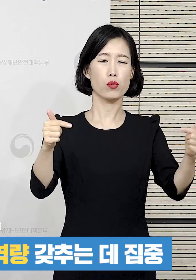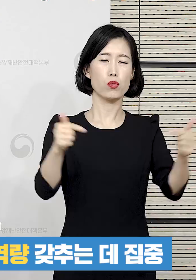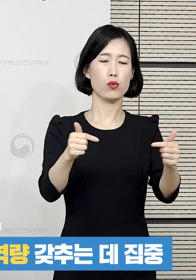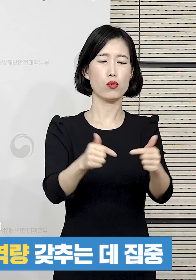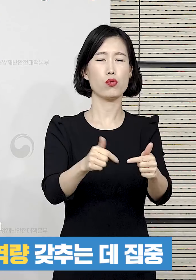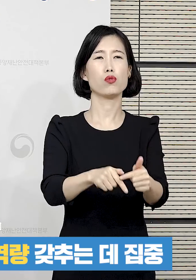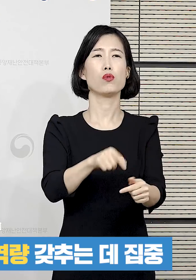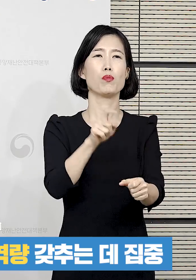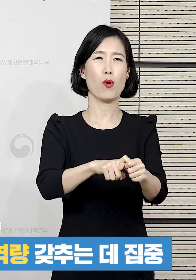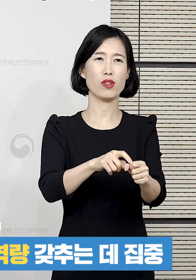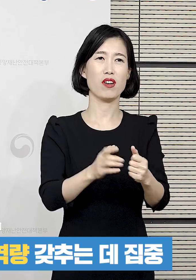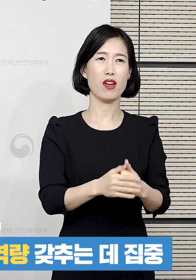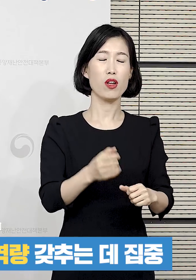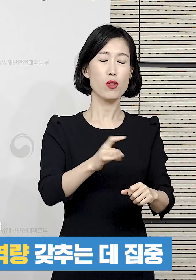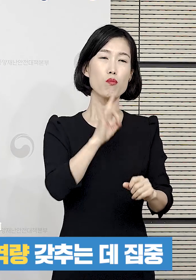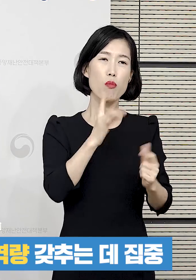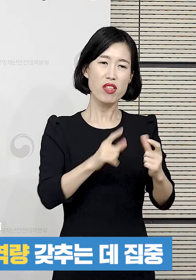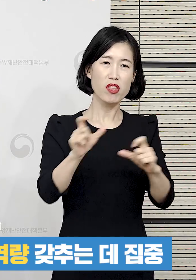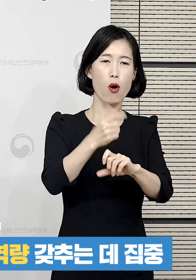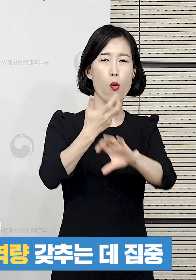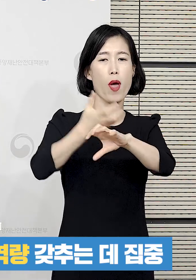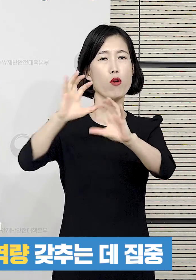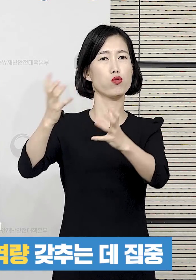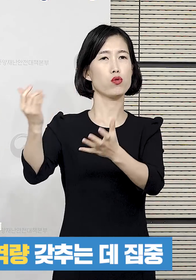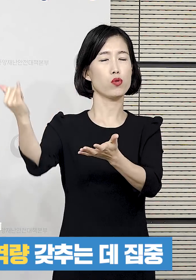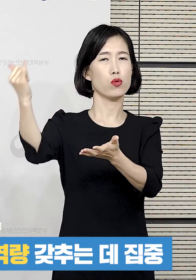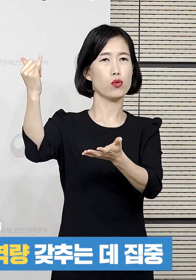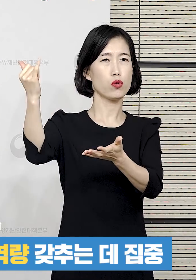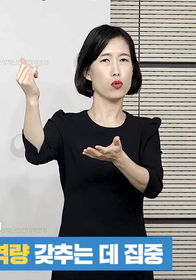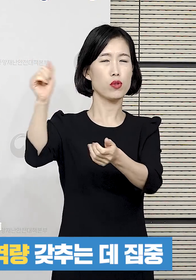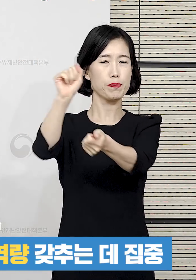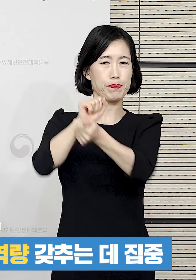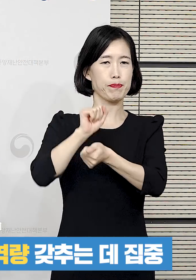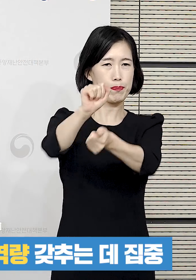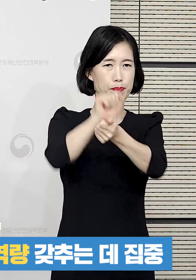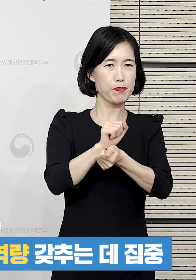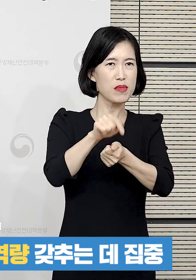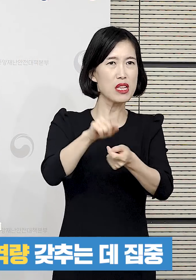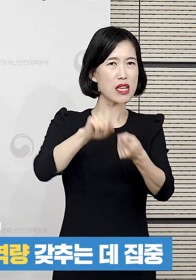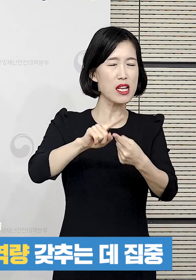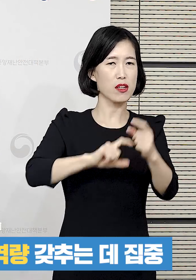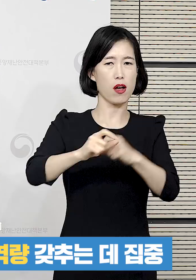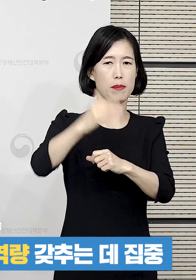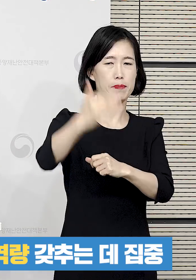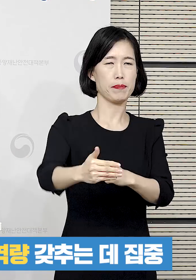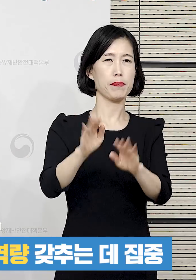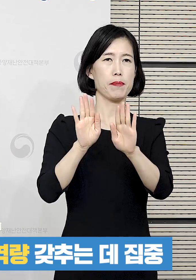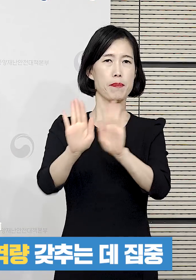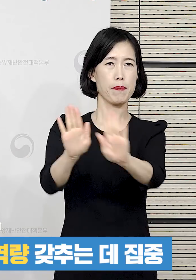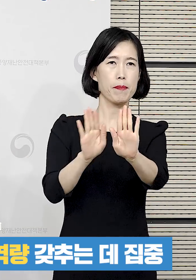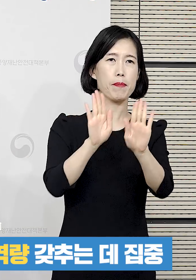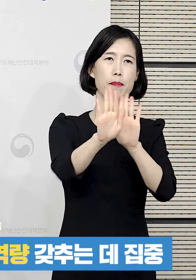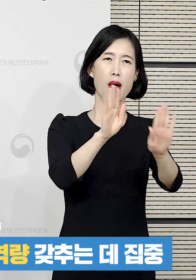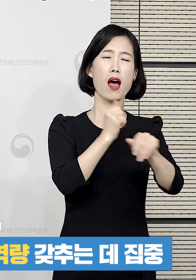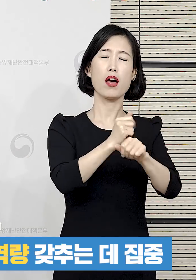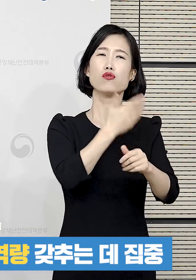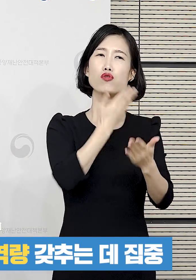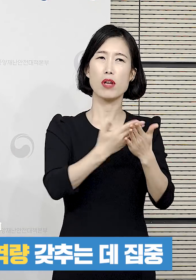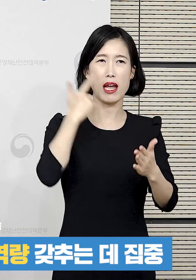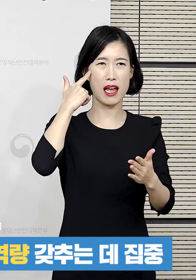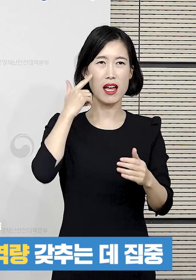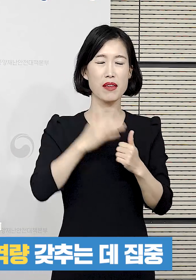감염을 최소화시키는 것 그리고 해외에서 유입되는 부분들을 계속해서 잘